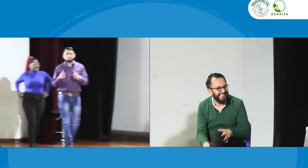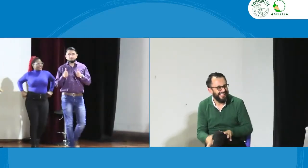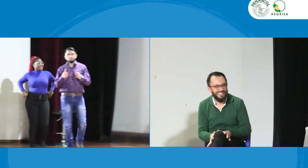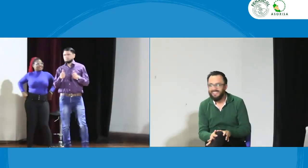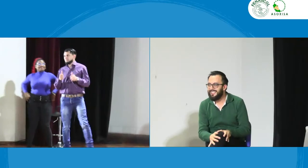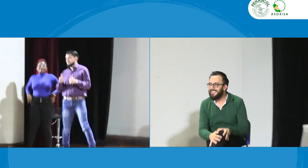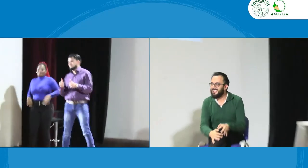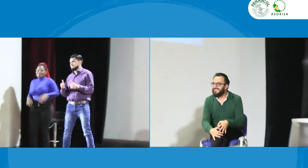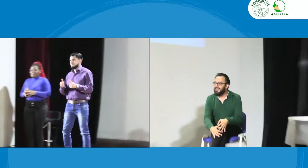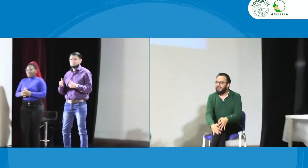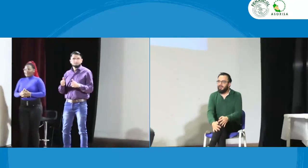voy a agregar algo no, no